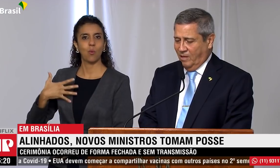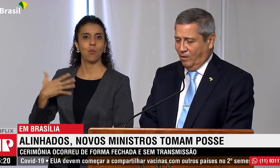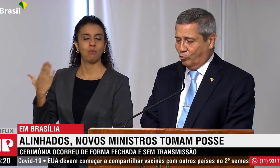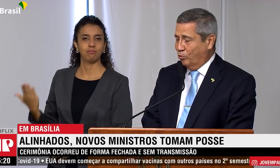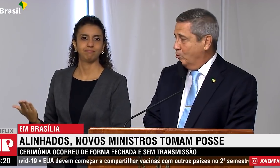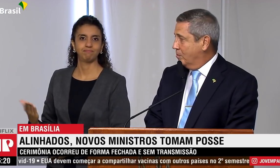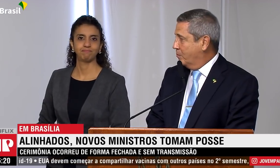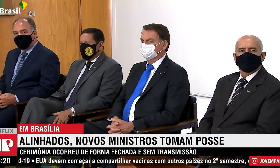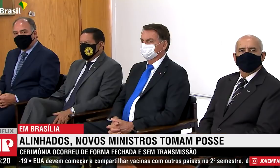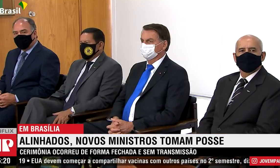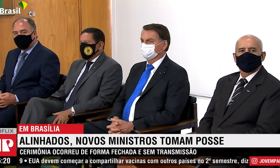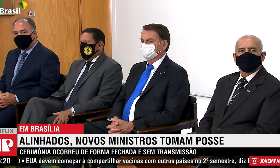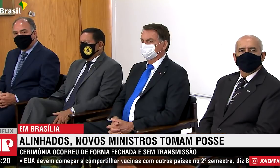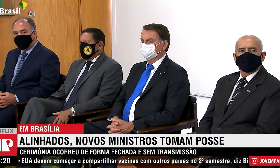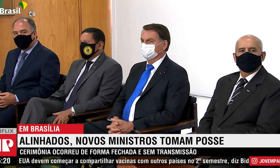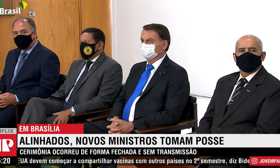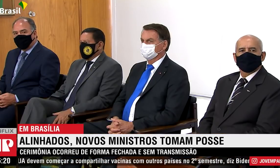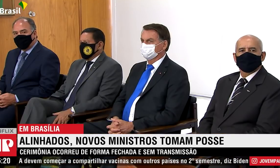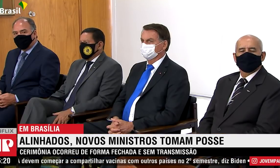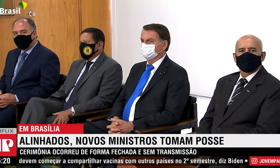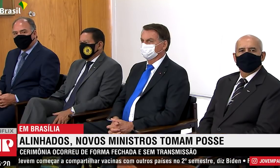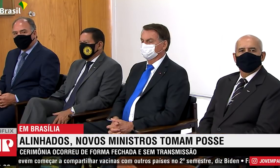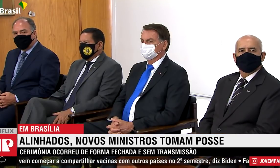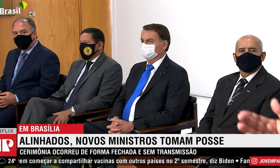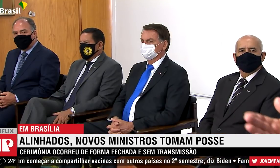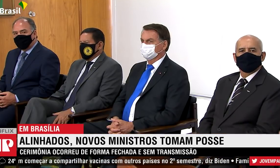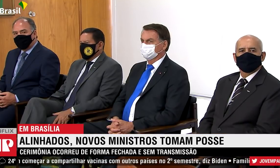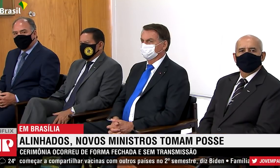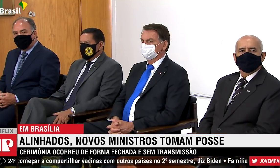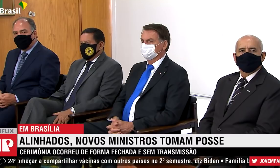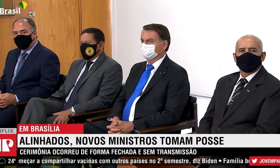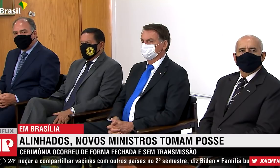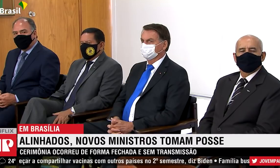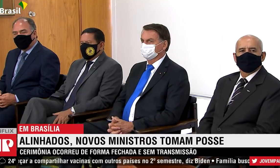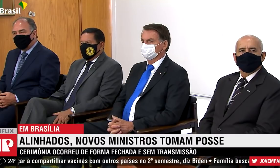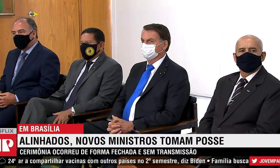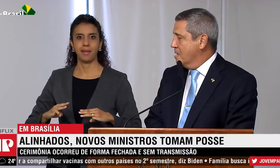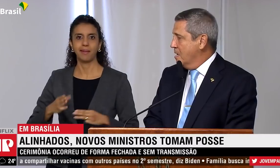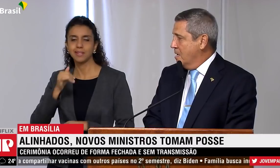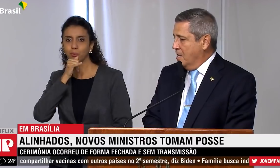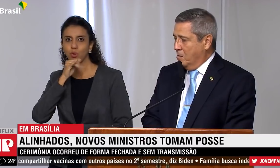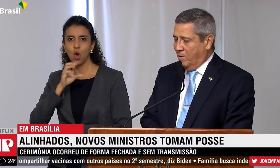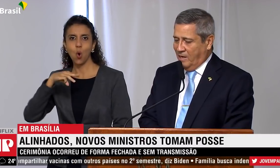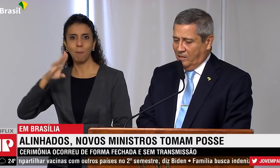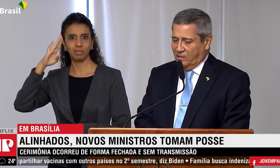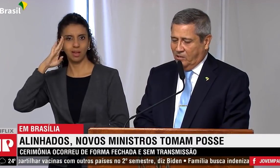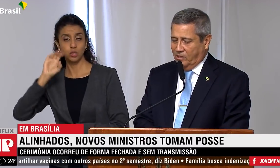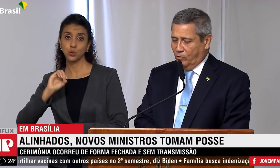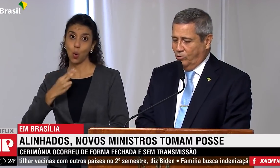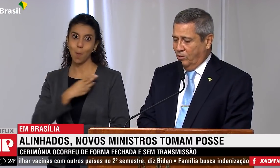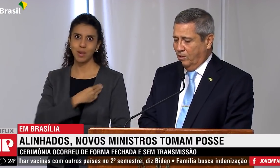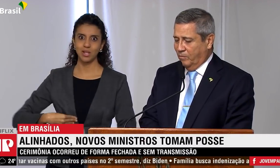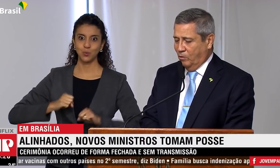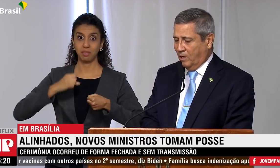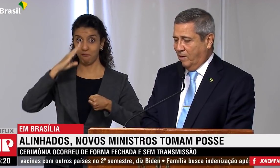continuará com a sua missão institucional prevista pela Constituição. E afirmou que a prioridade é contribuir para o